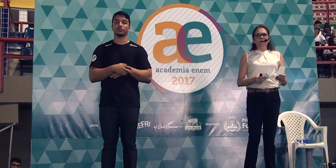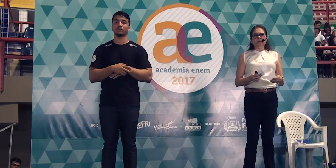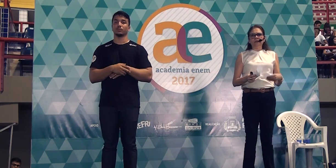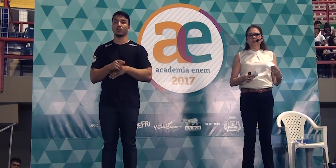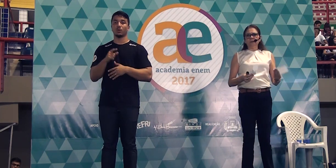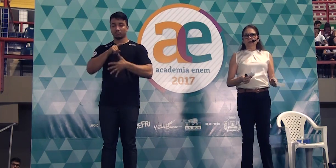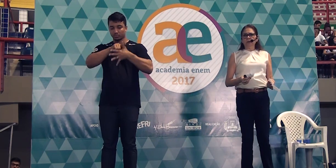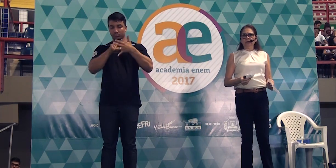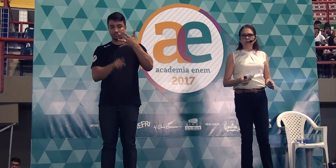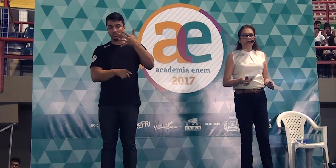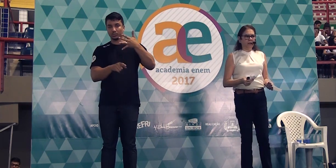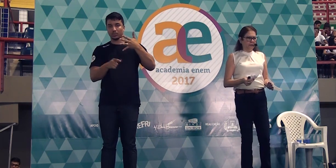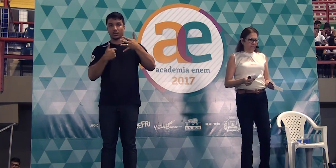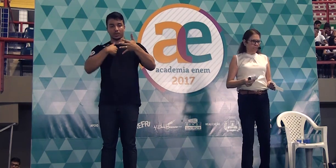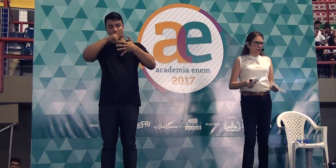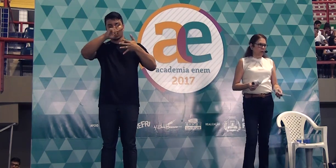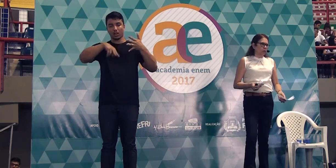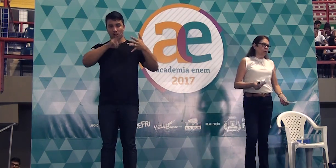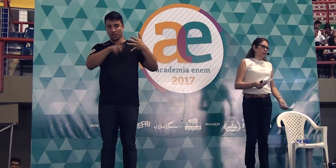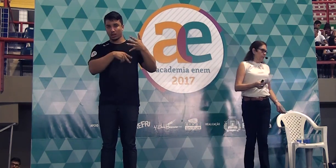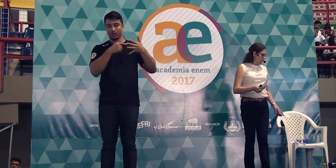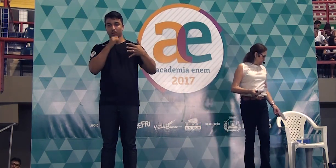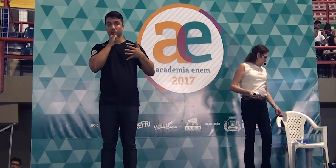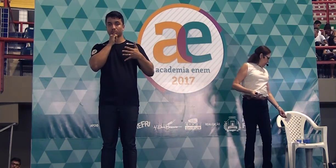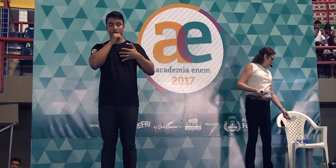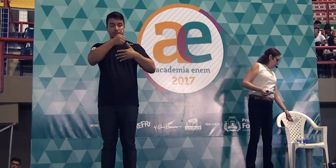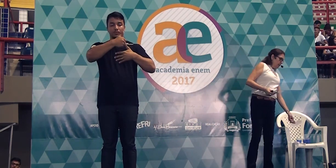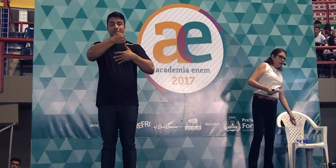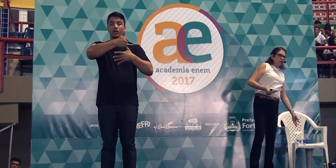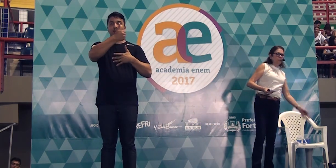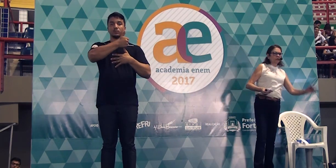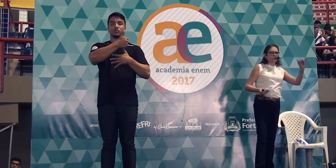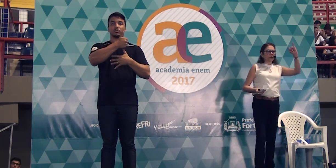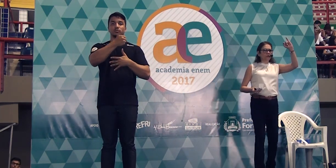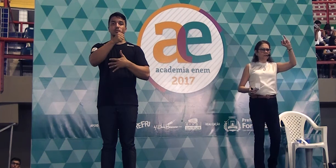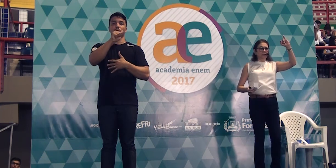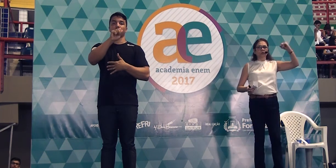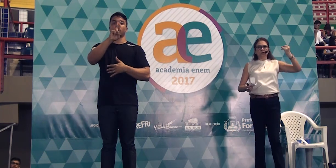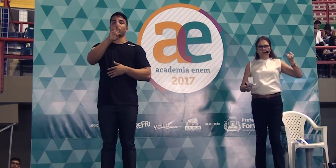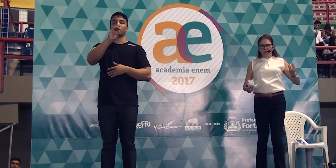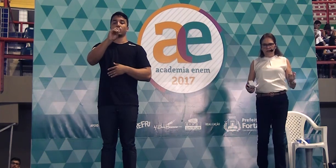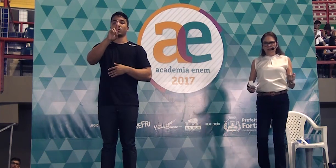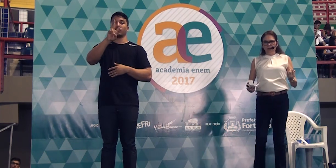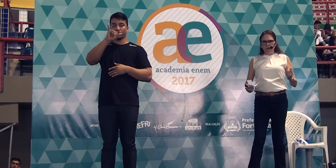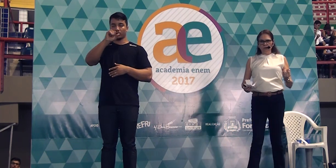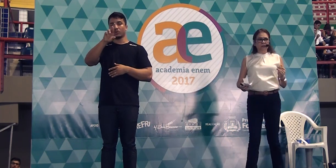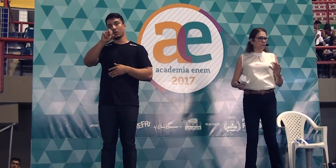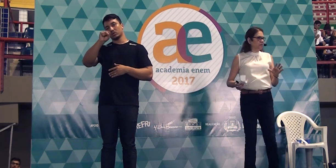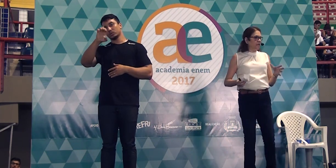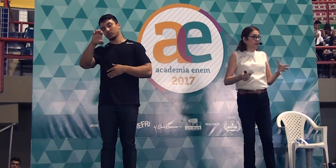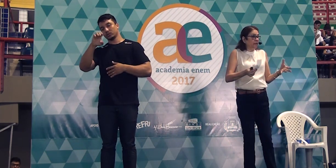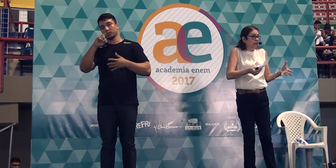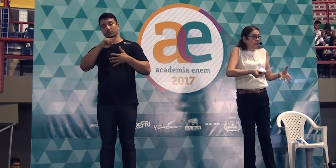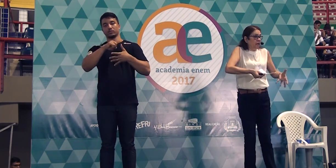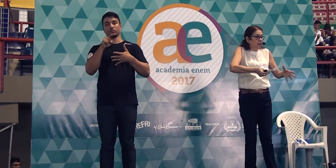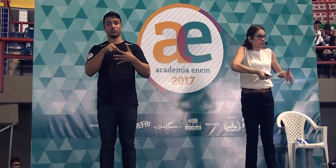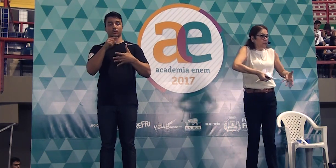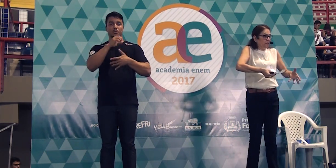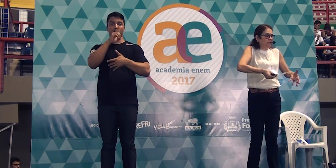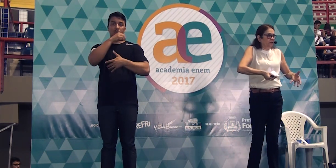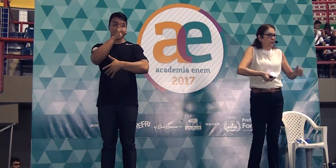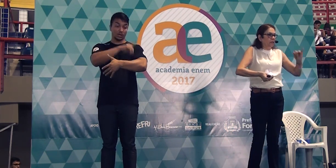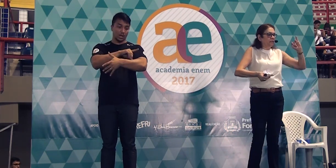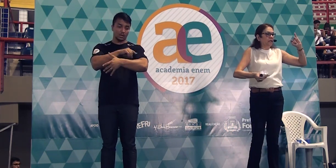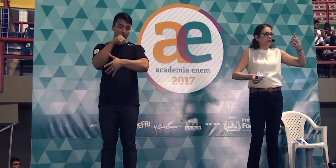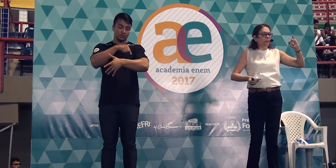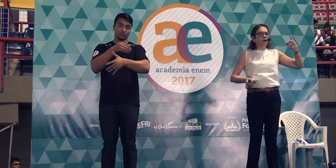cinco para vocês pelo menos lerem o primeiro seria arbovirose que nós já conversamos não seria dengue